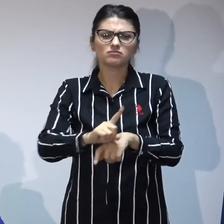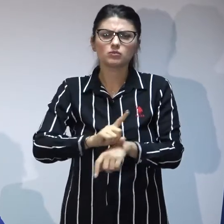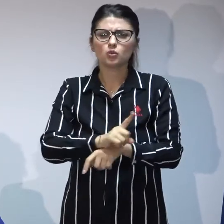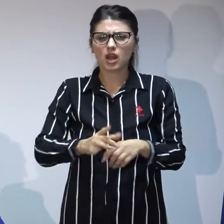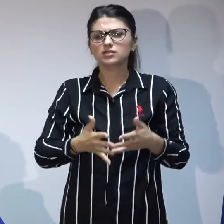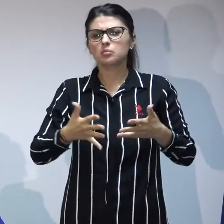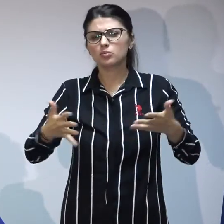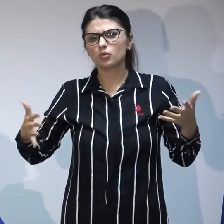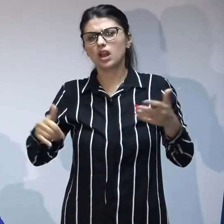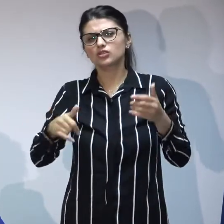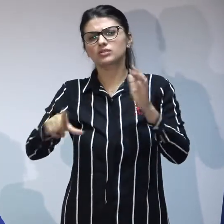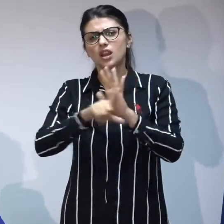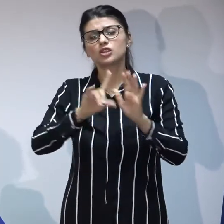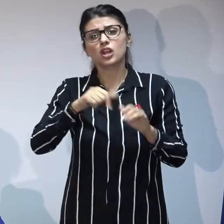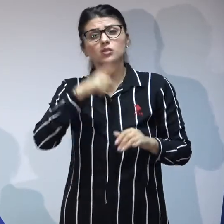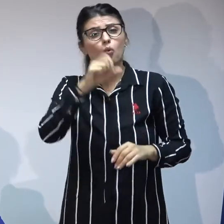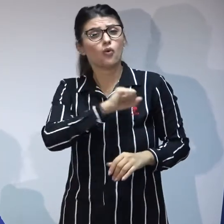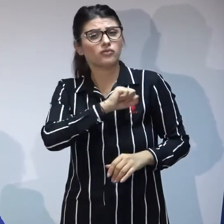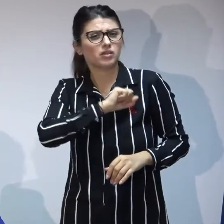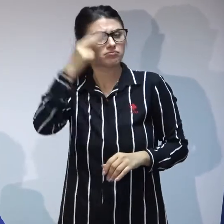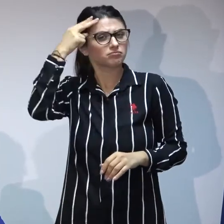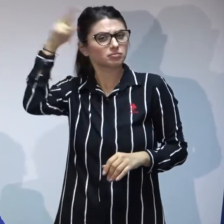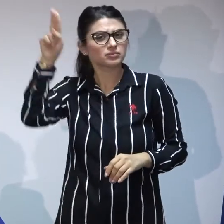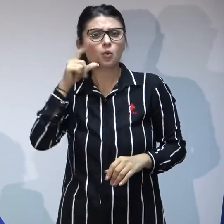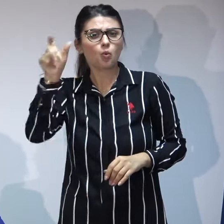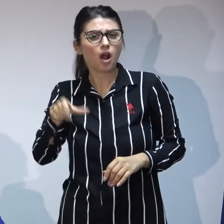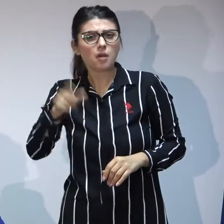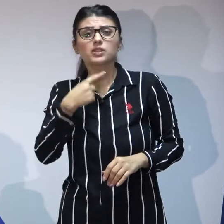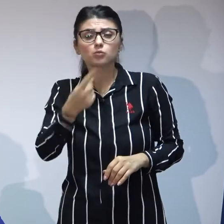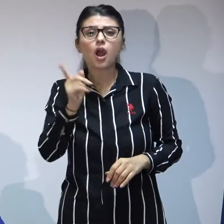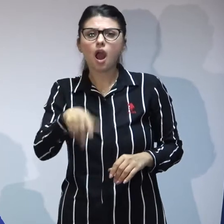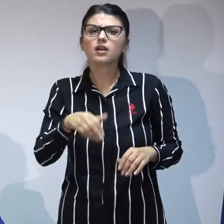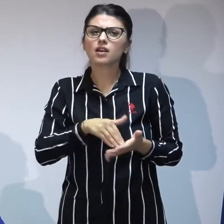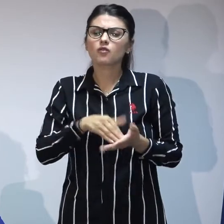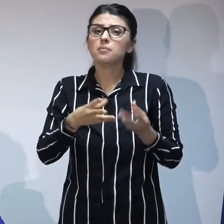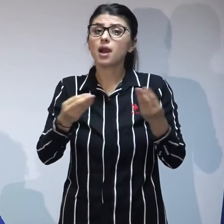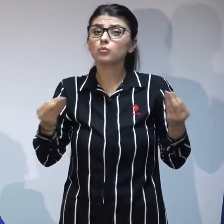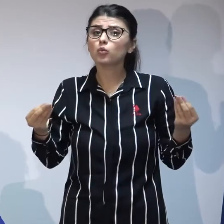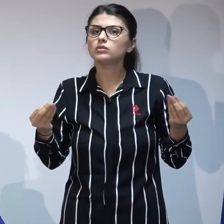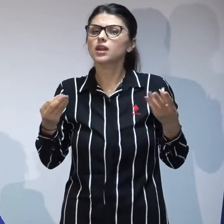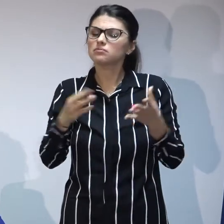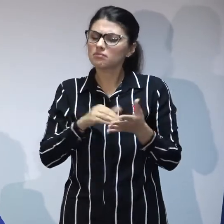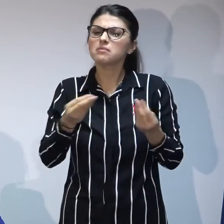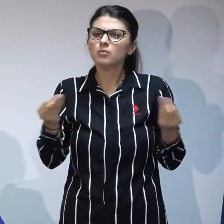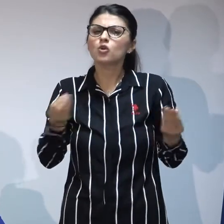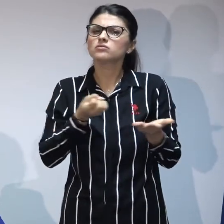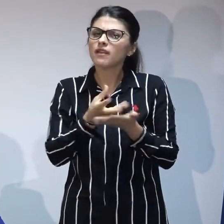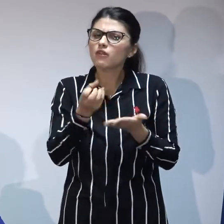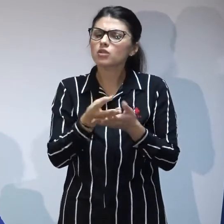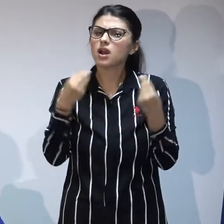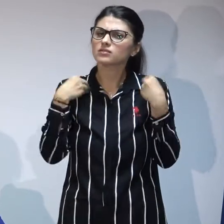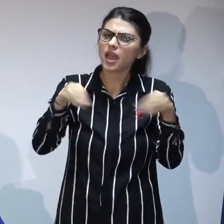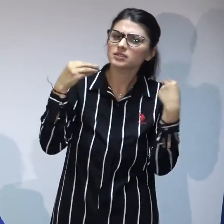teamă de necunoscut oamenii spun că au nevoie de mai multe informații dar